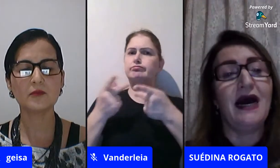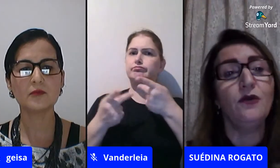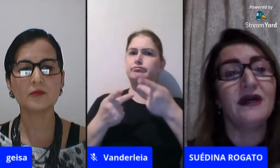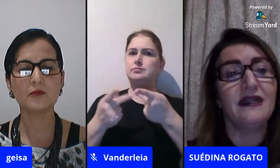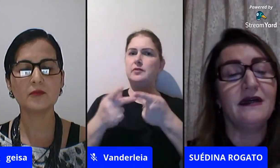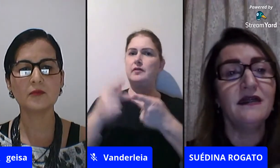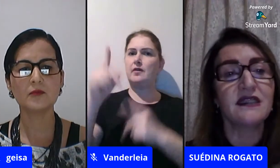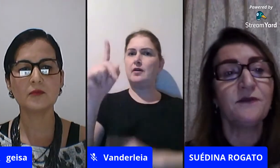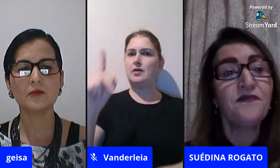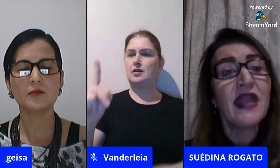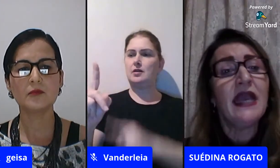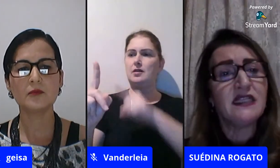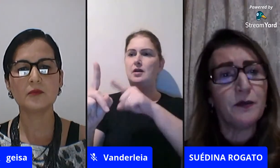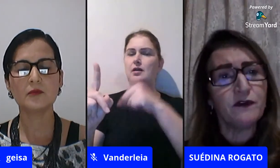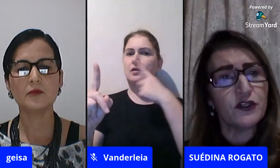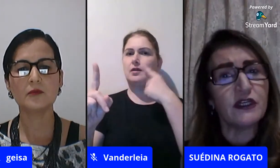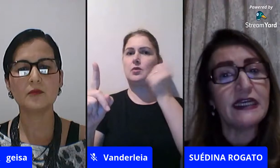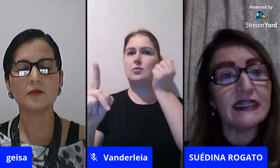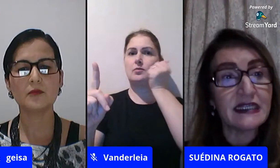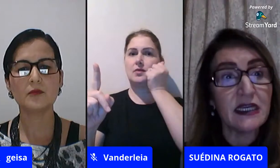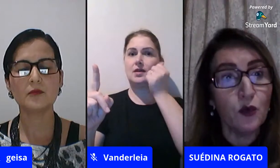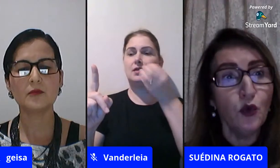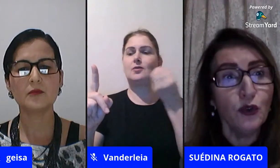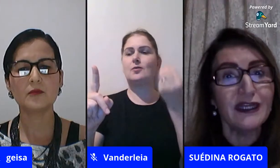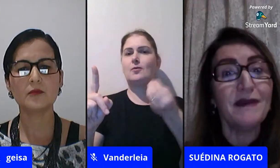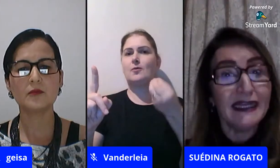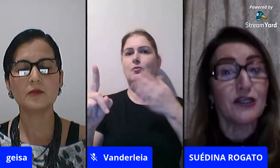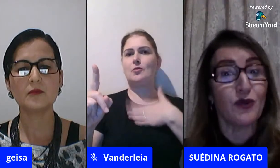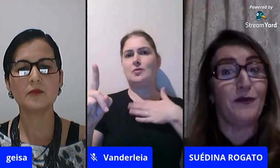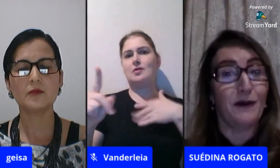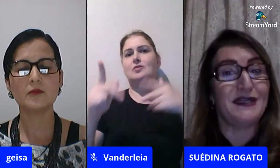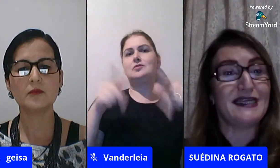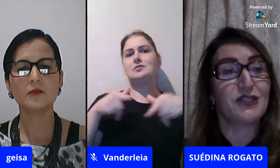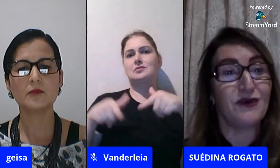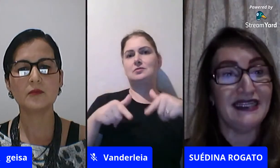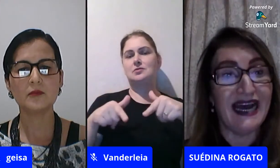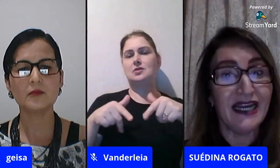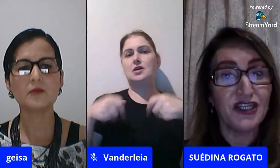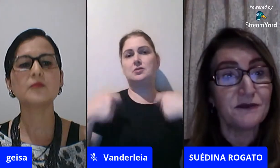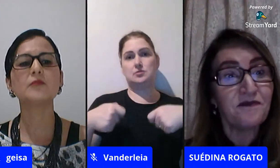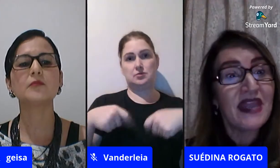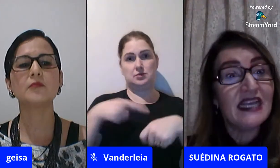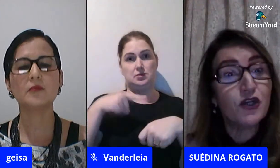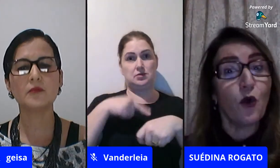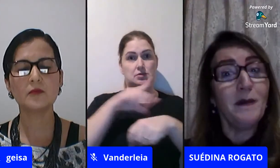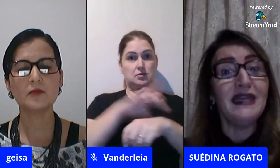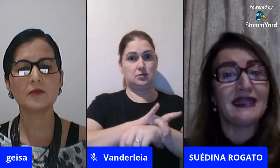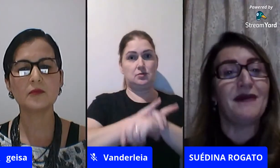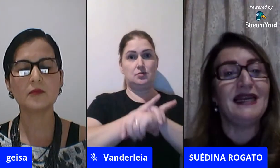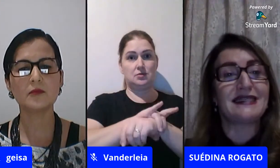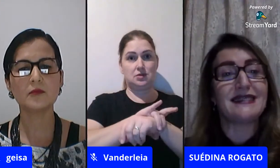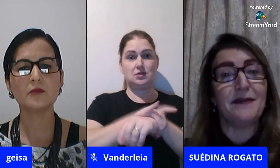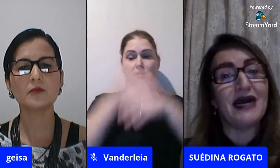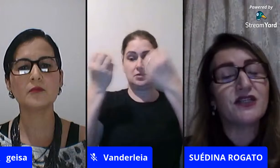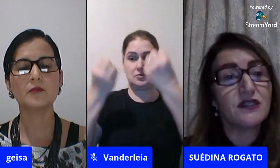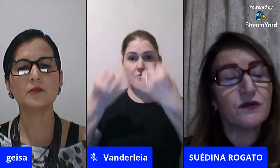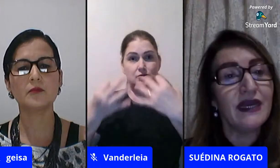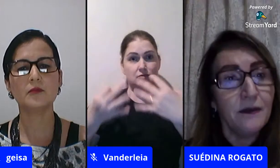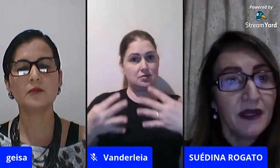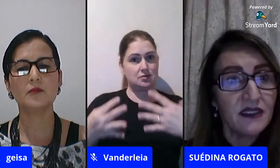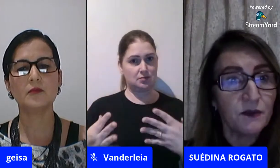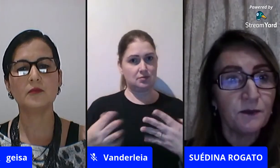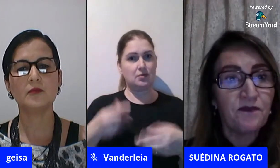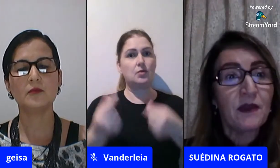esse trabalho com a criança esse professor tem que estar seguro também da sua própria sexualidade de como ele trabalha essas